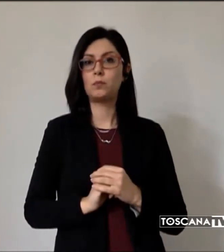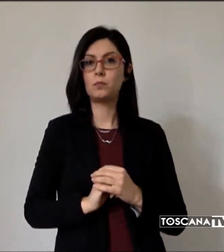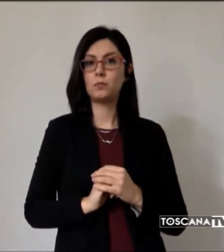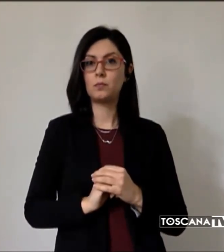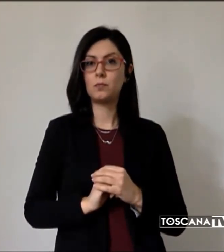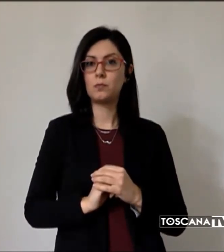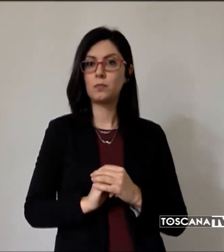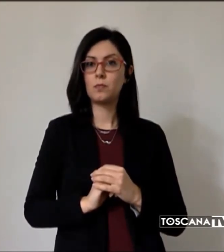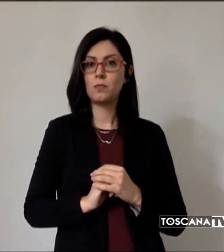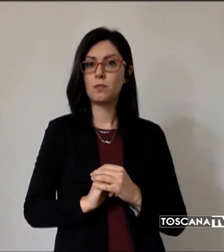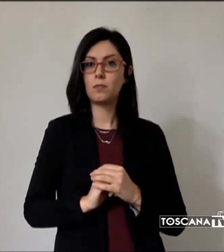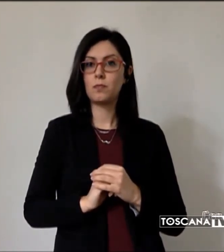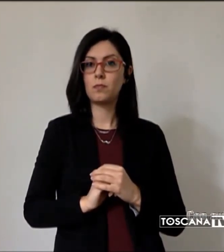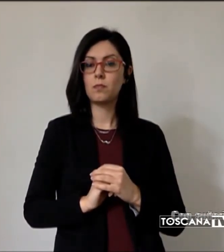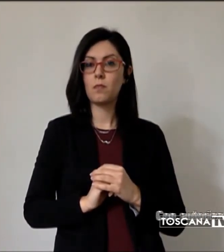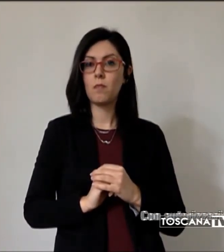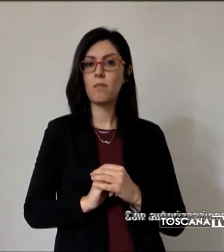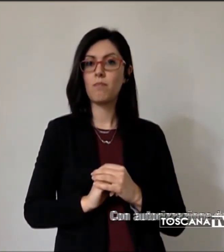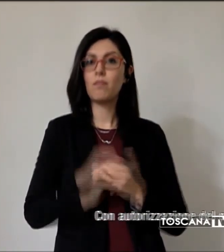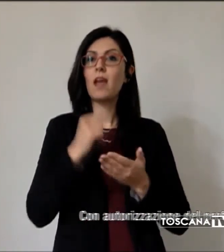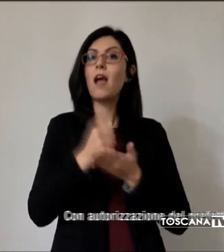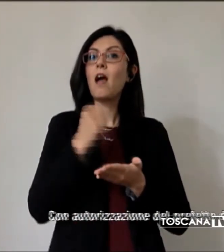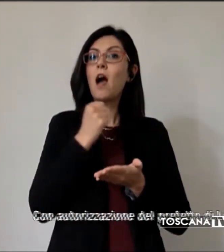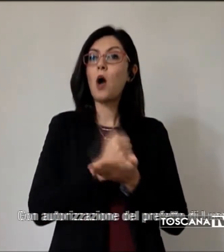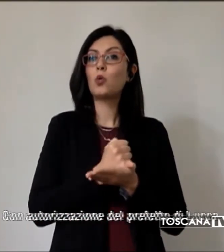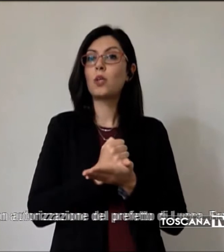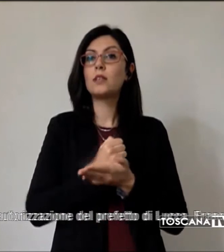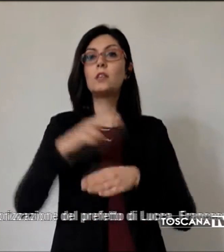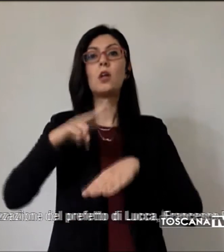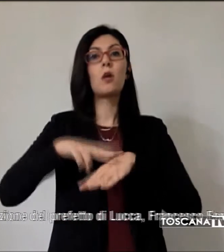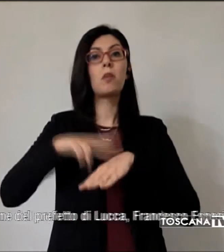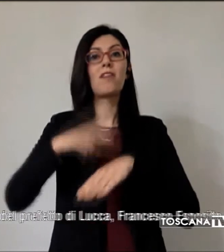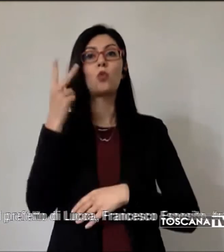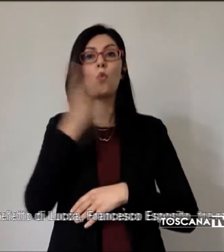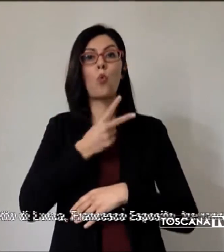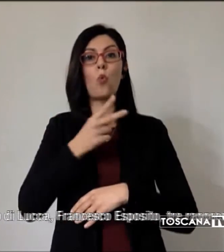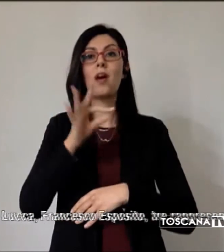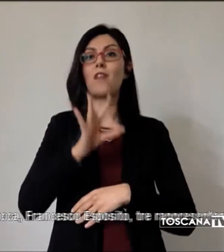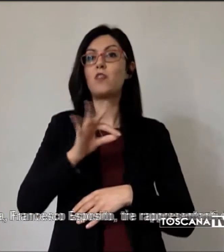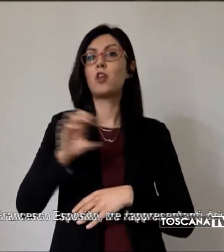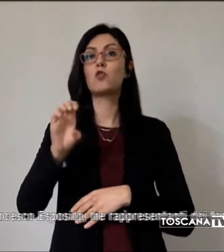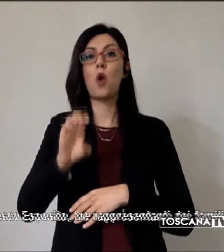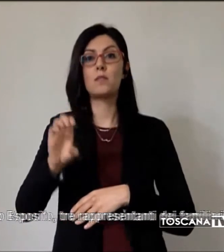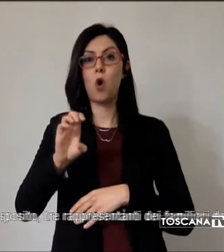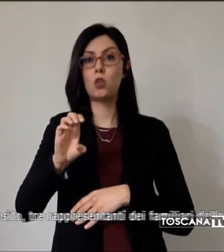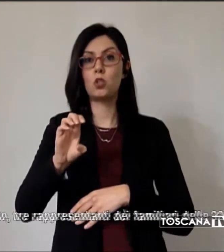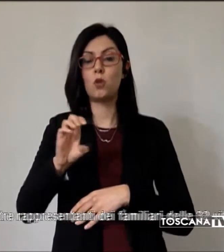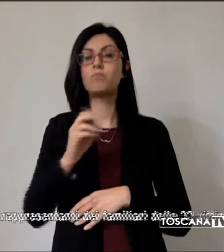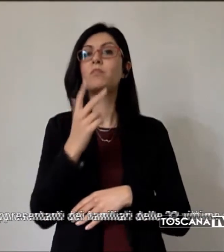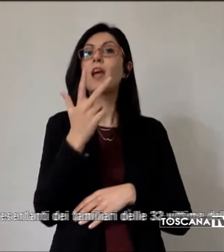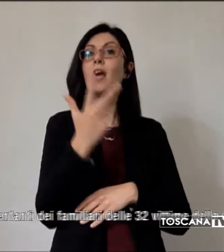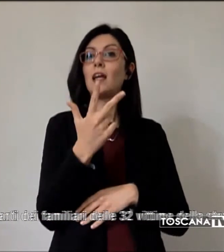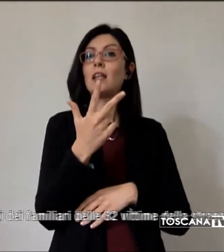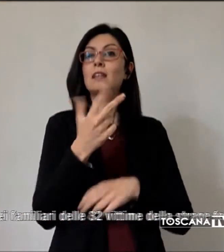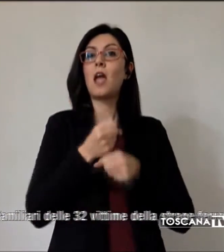Con autorizzazione del Prefetto di Lucca, Francesco Esposito, tre rappresentanti dei